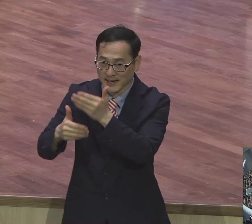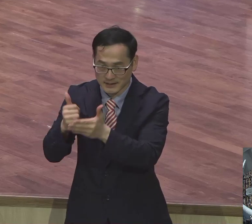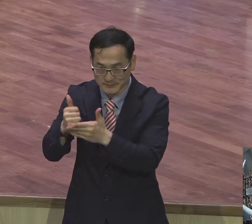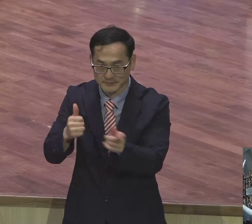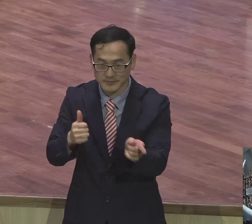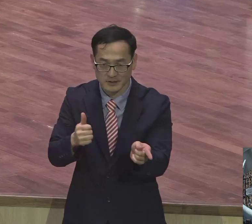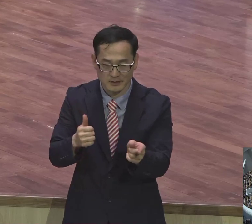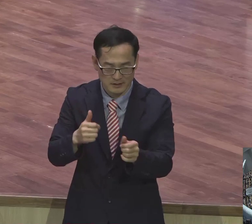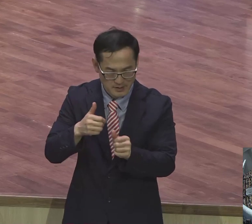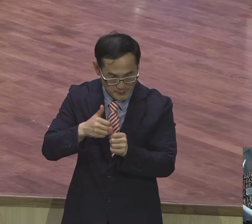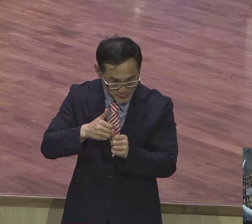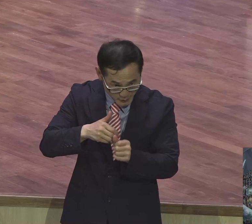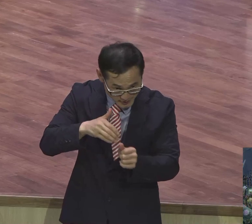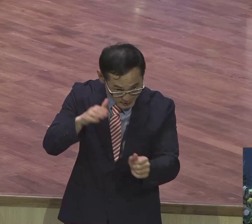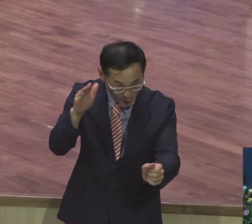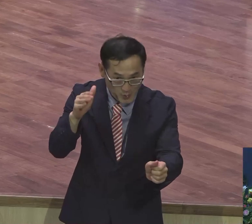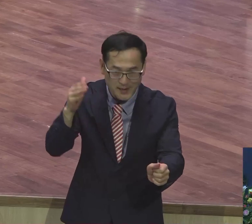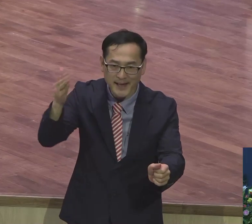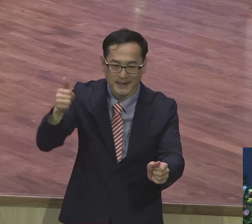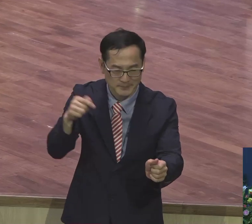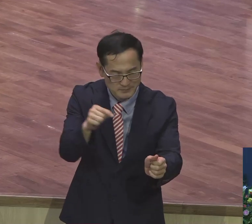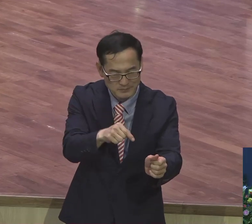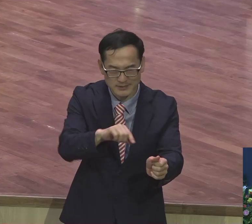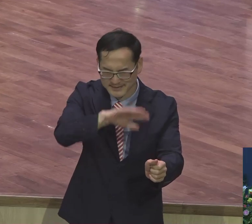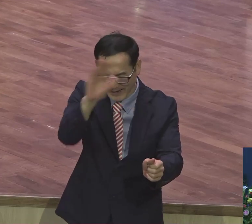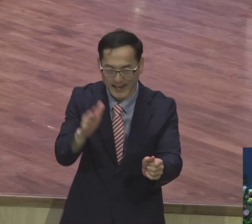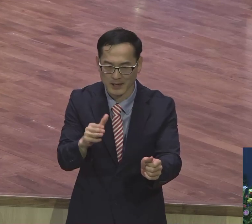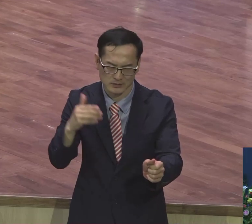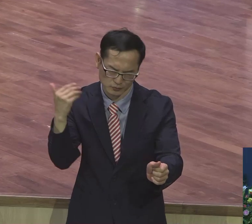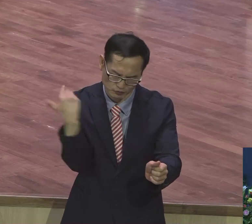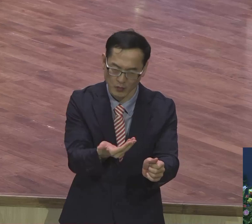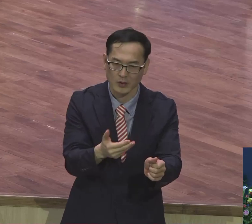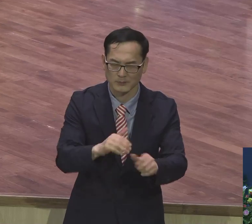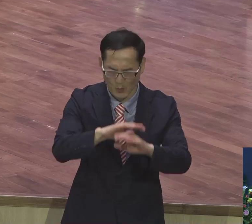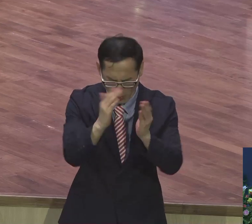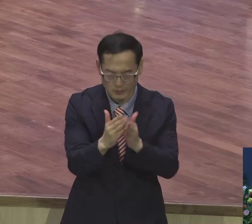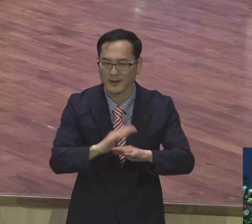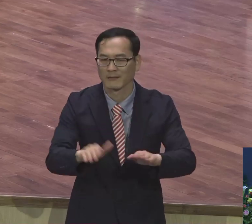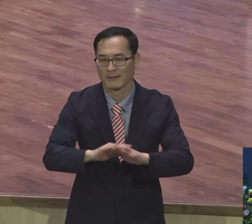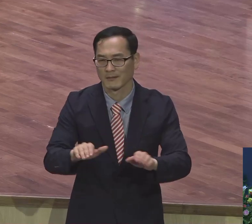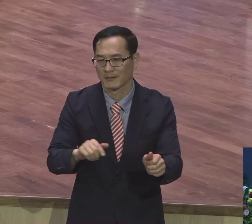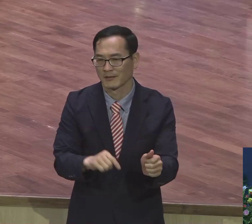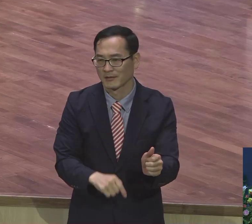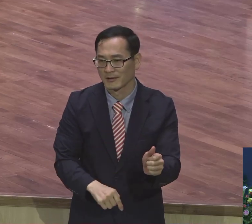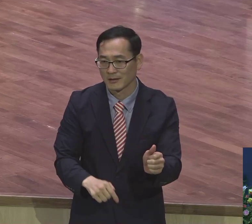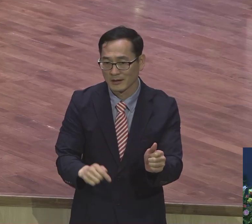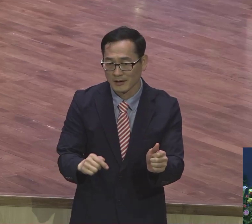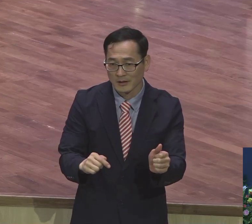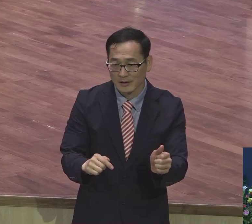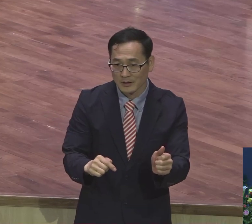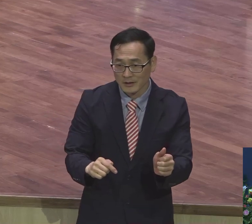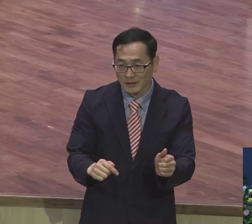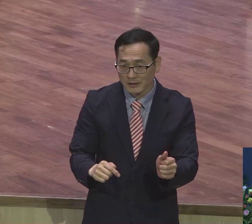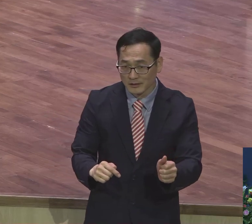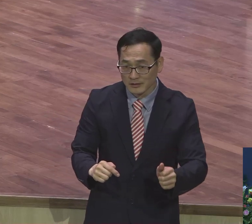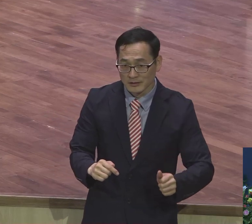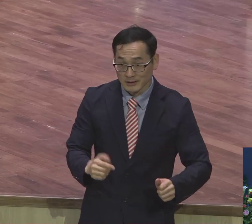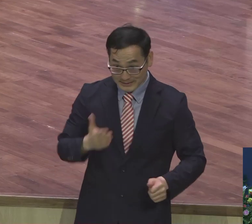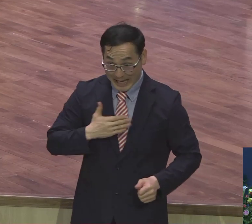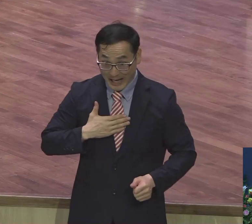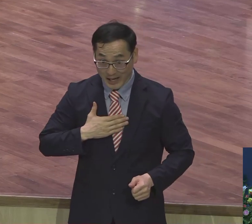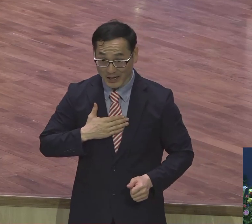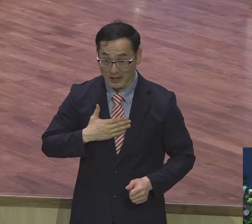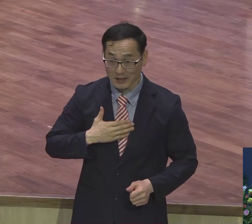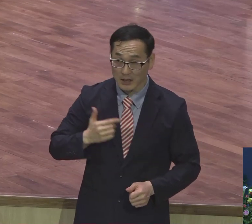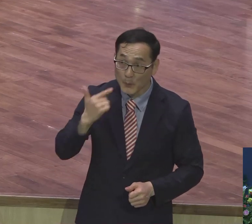보내놓고 보내놓고 하나님 저거는요 목회도 안 해보고 목회했어요. 저는